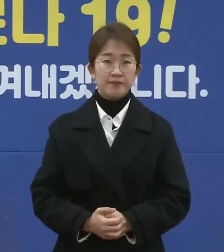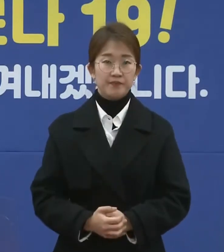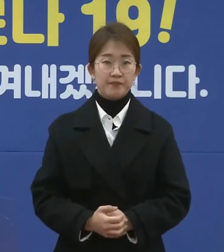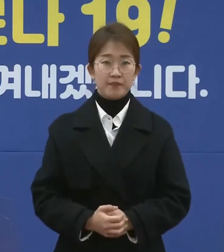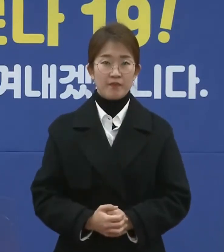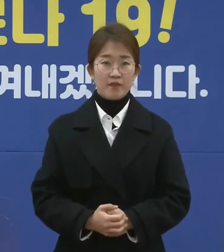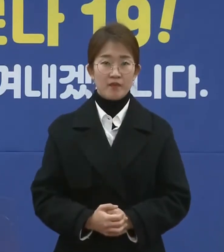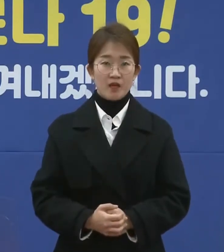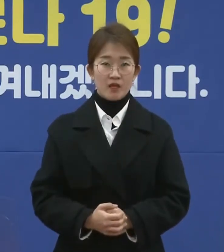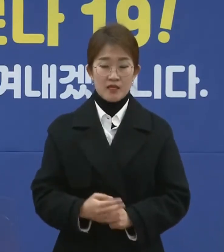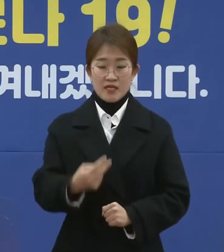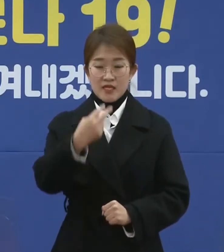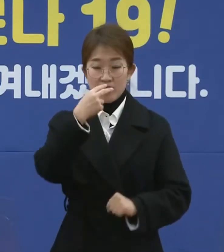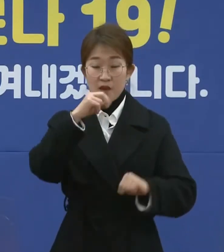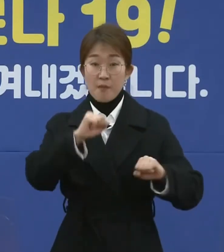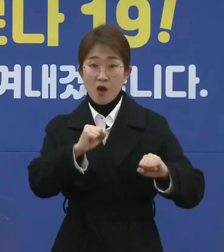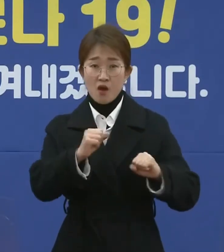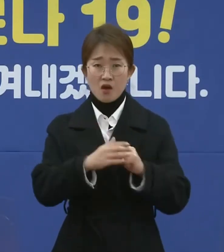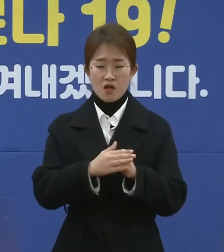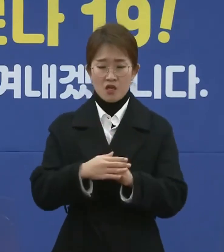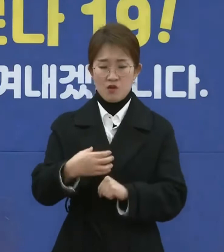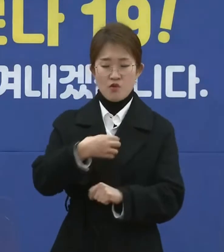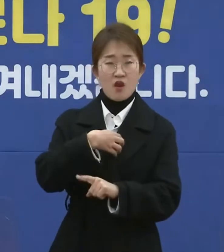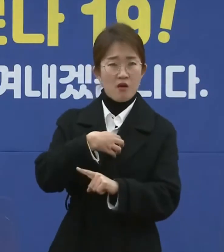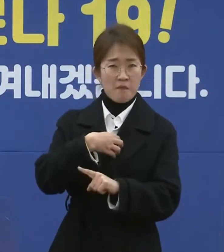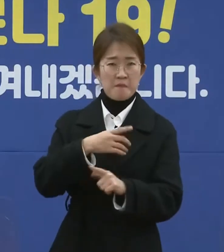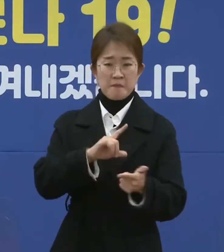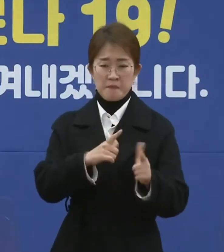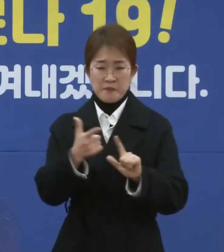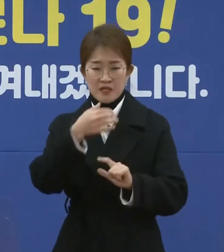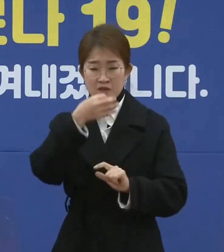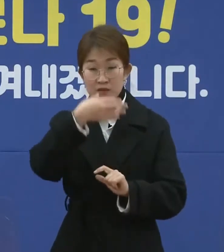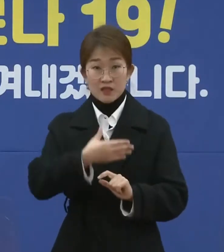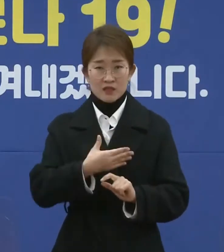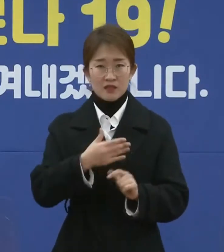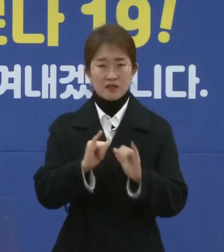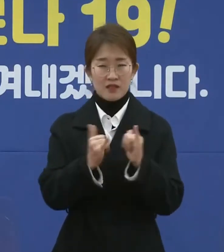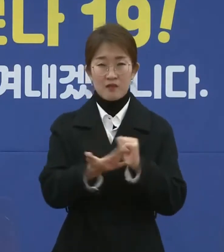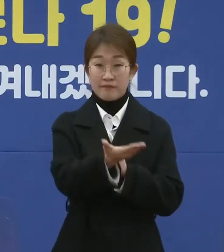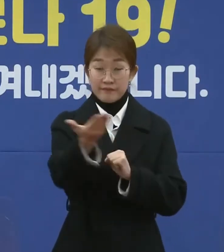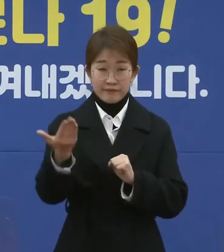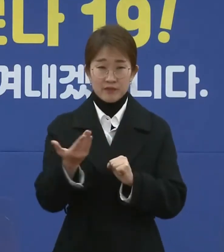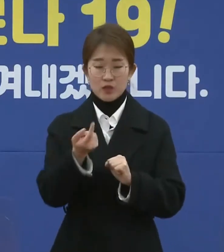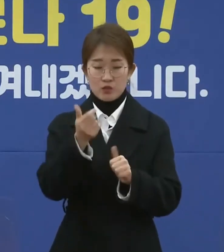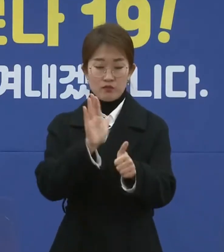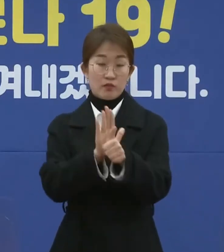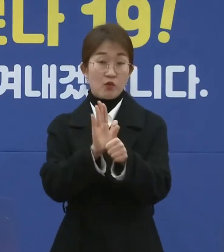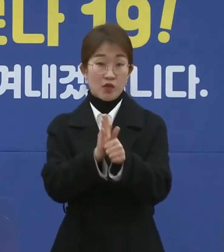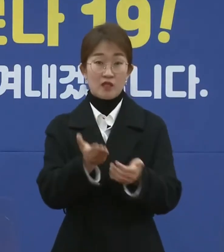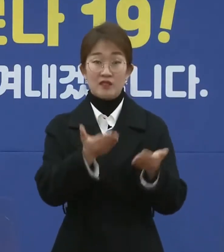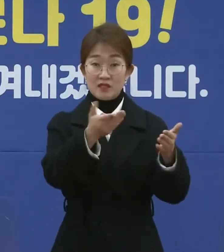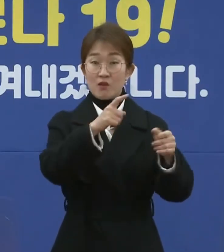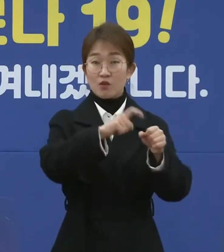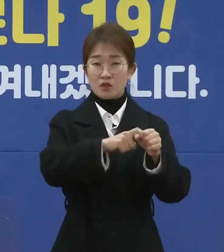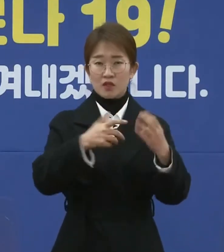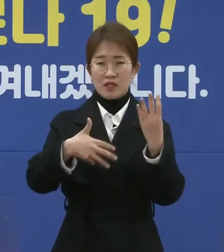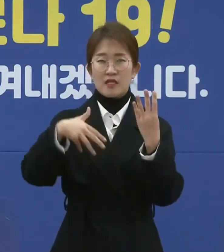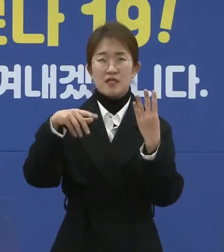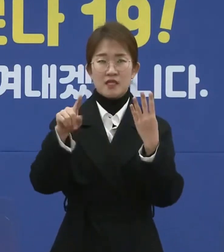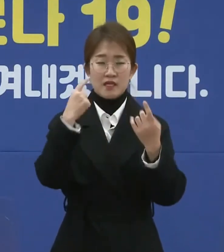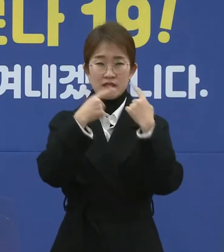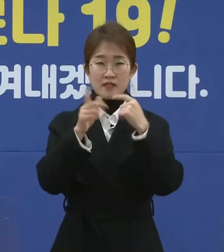생사의 벼랑에 내몰린 도민들께 조금이나마 힘이 되어드리고자 제주형 4차